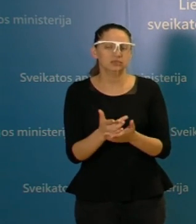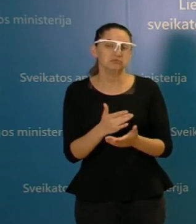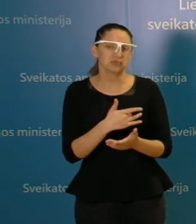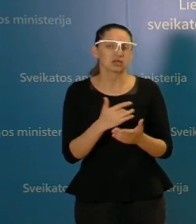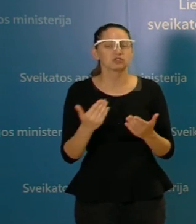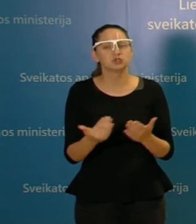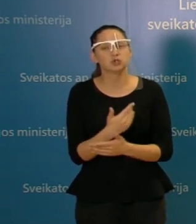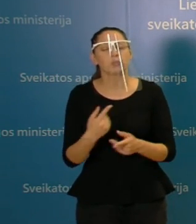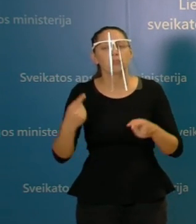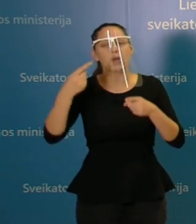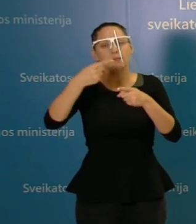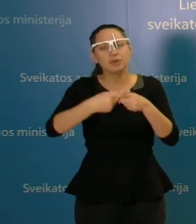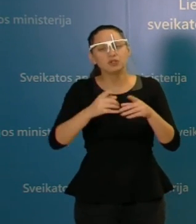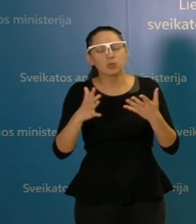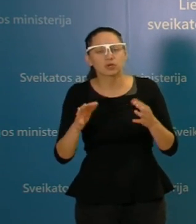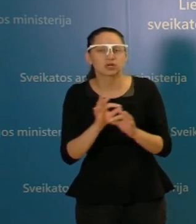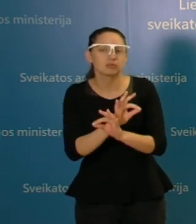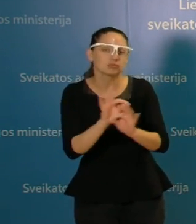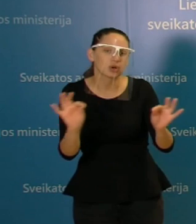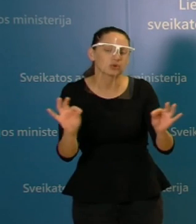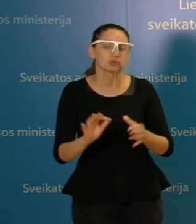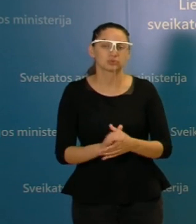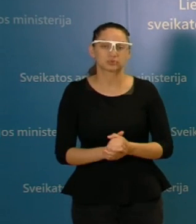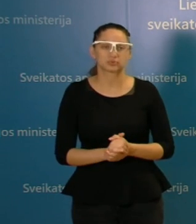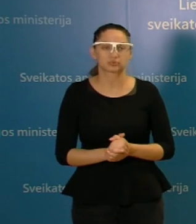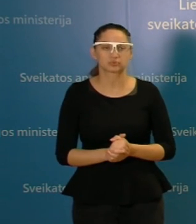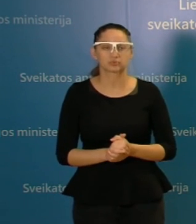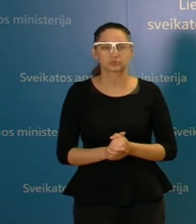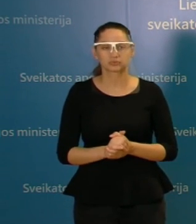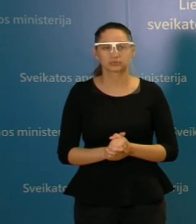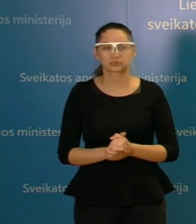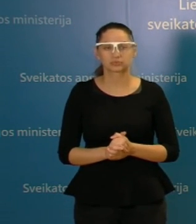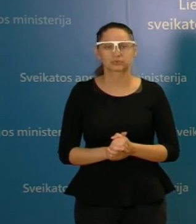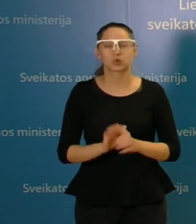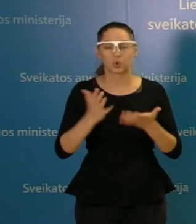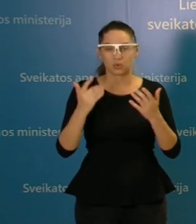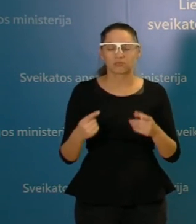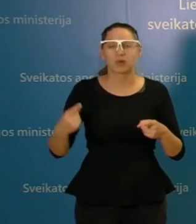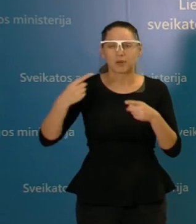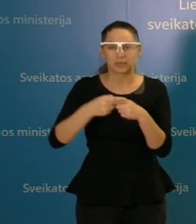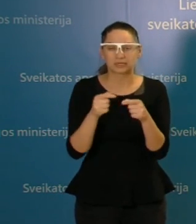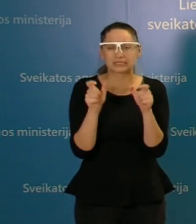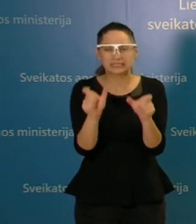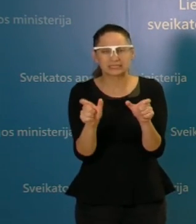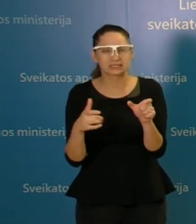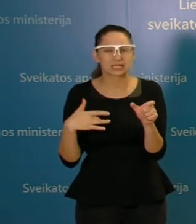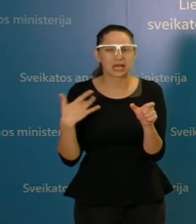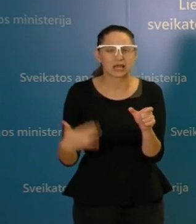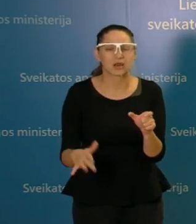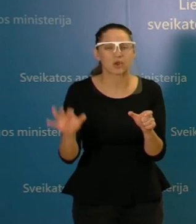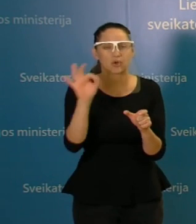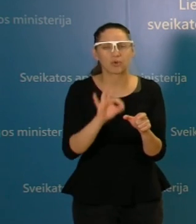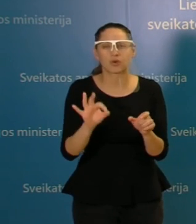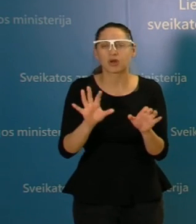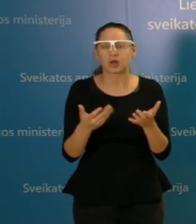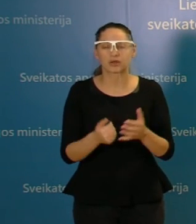siūlamas, papildomas. Ir matyt, kad jos bus labiausiai susijusios, jeigu ir bus tokios, tai su vietomis,